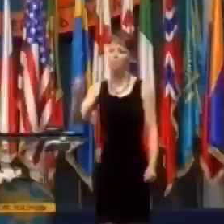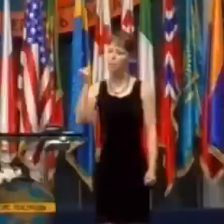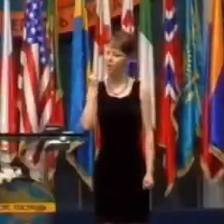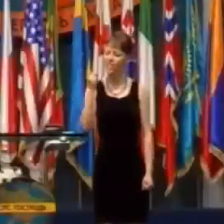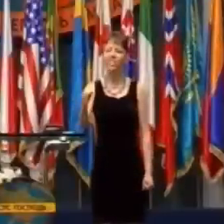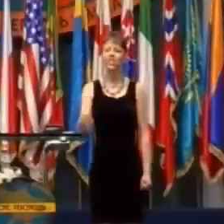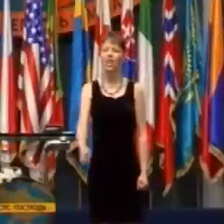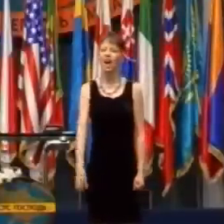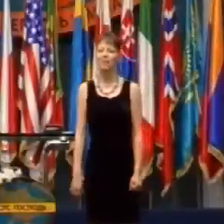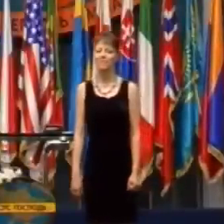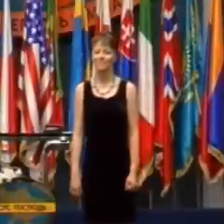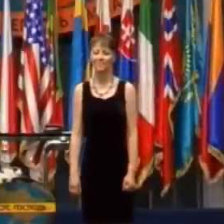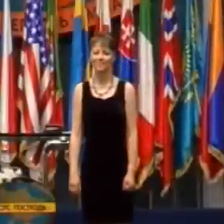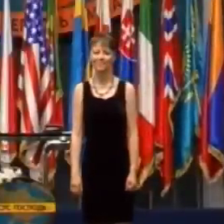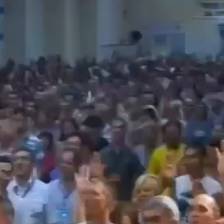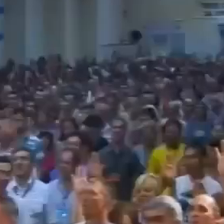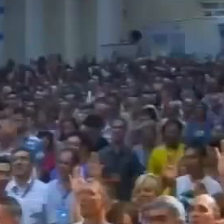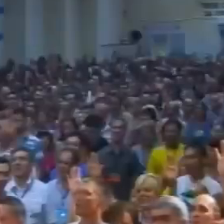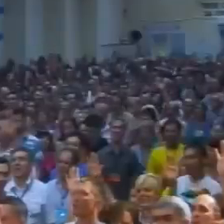vyhlasujeme